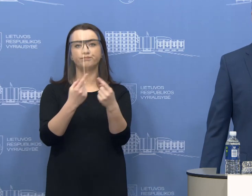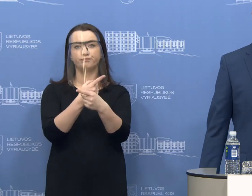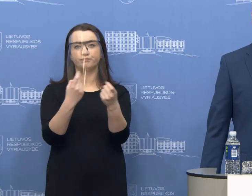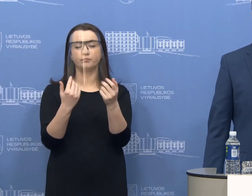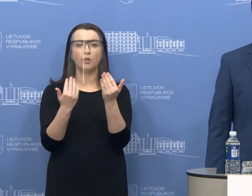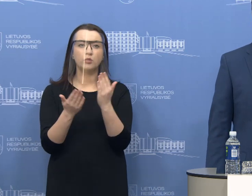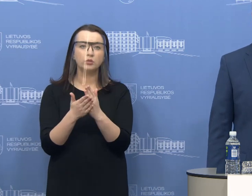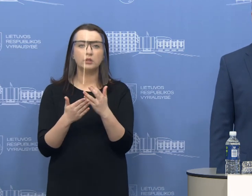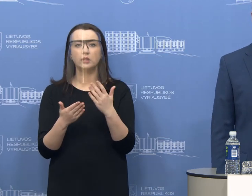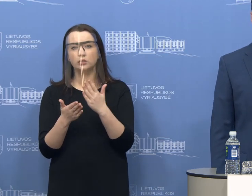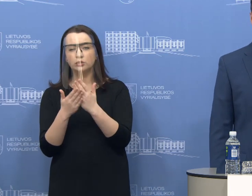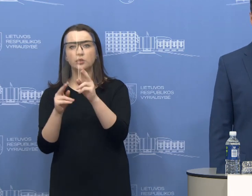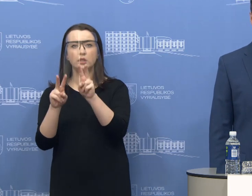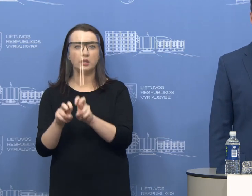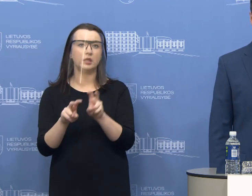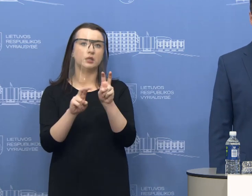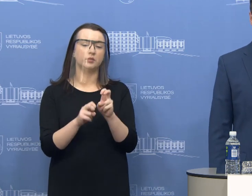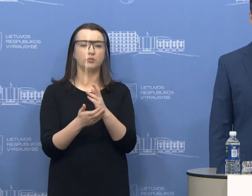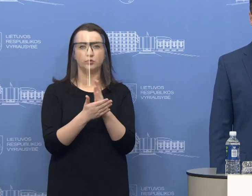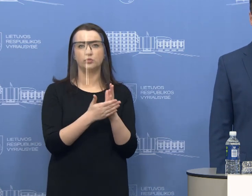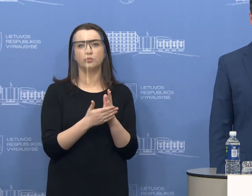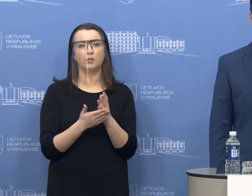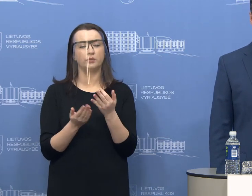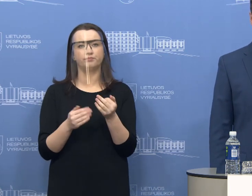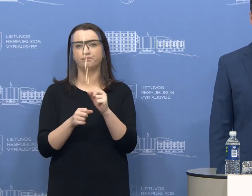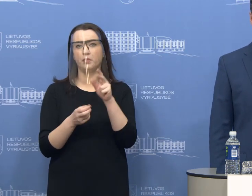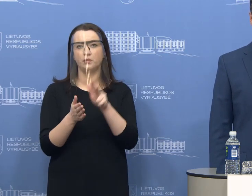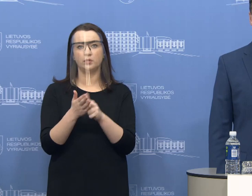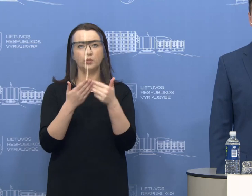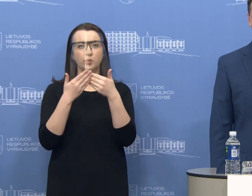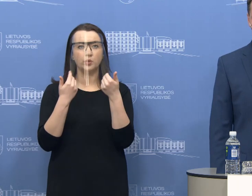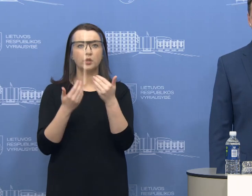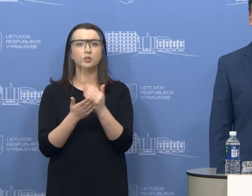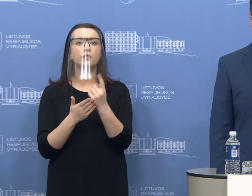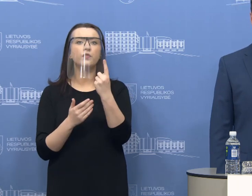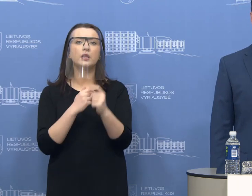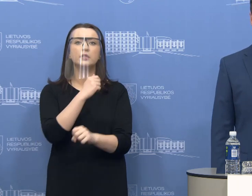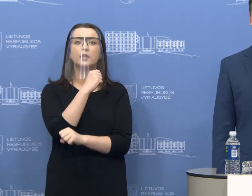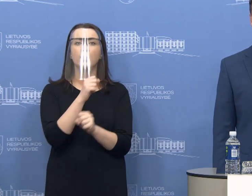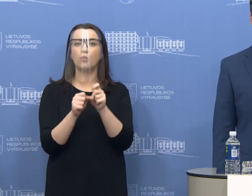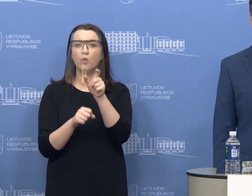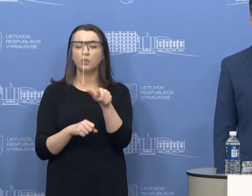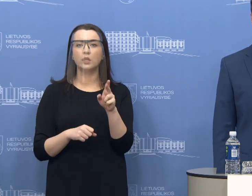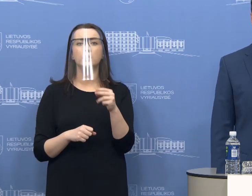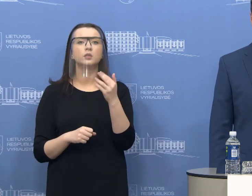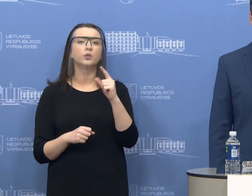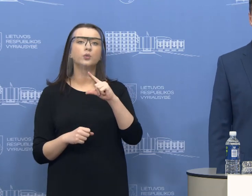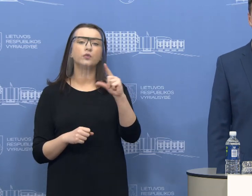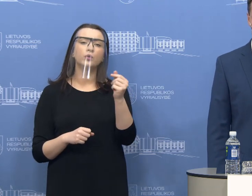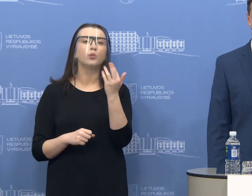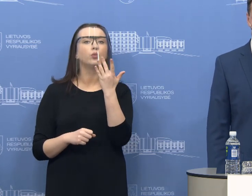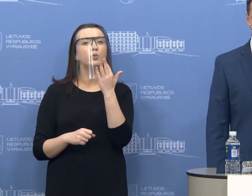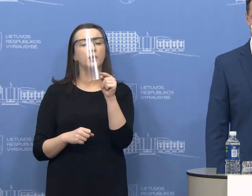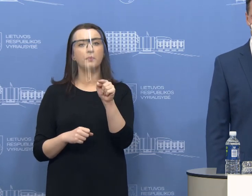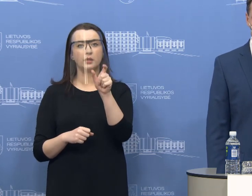įtarimų atliekami tyrimą kars nuo karta. Kol kas nei vienas nepasitvirtina. Yra vienas darbuotojas, kuris keliavo į užsienį, bet